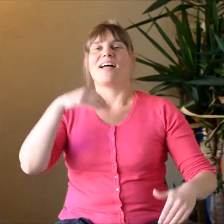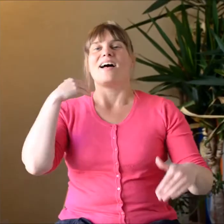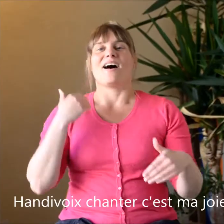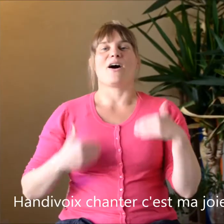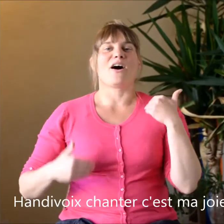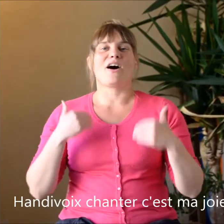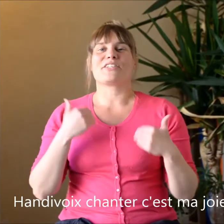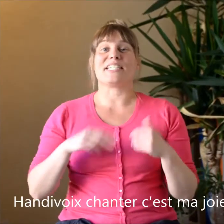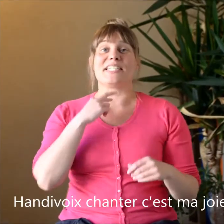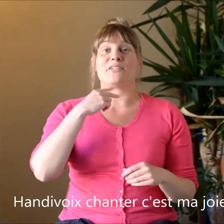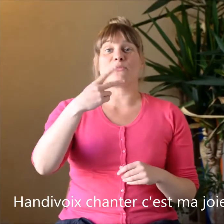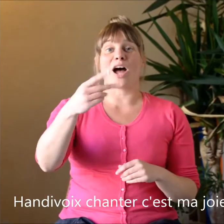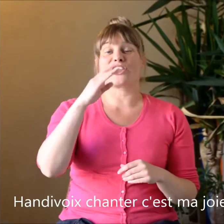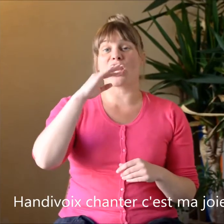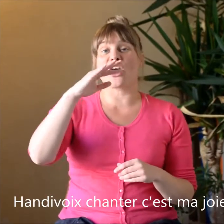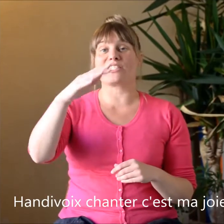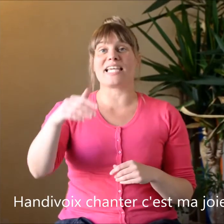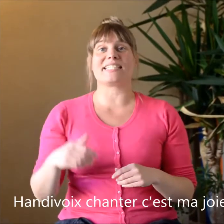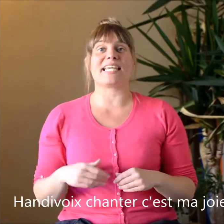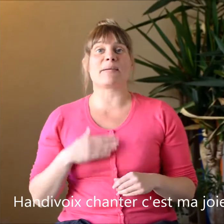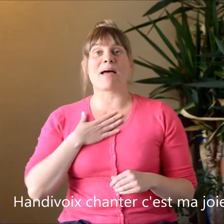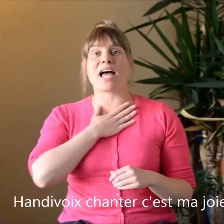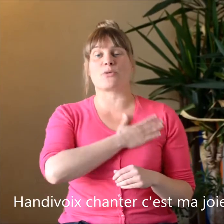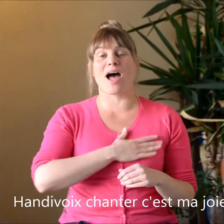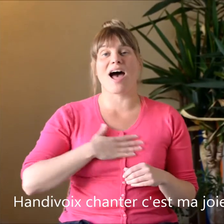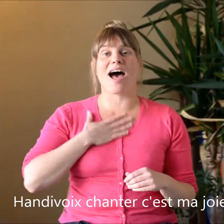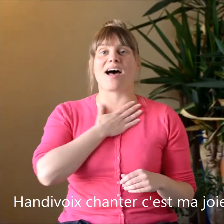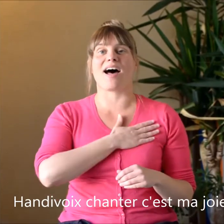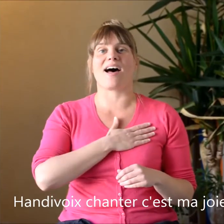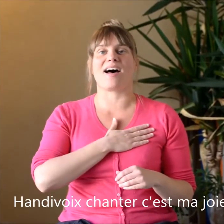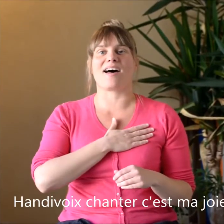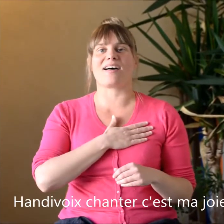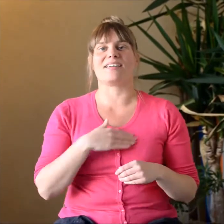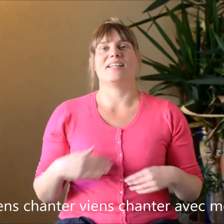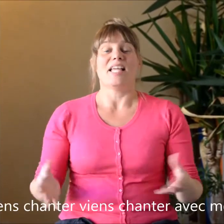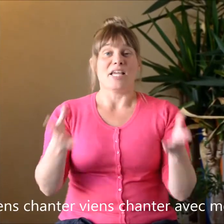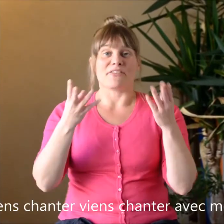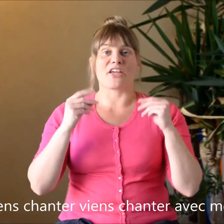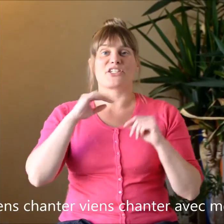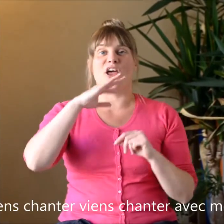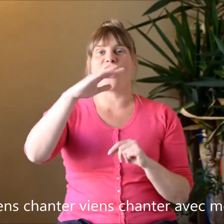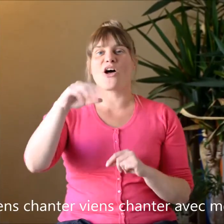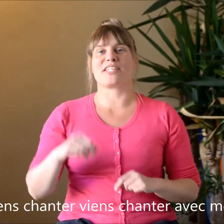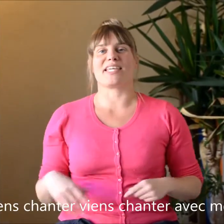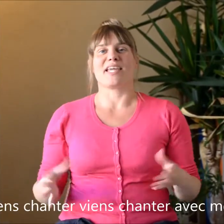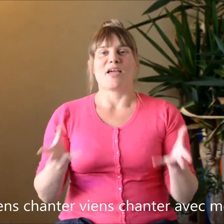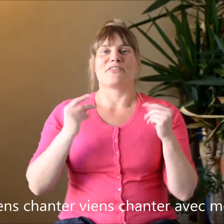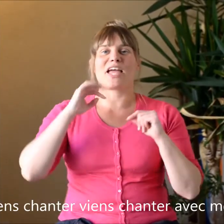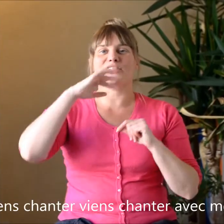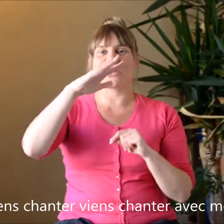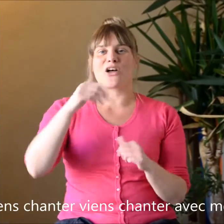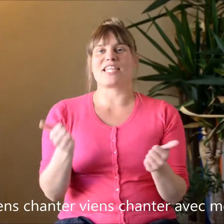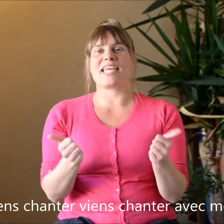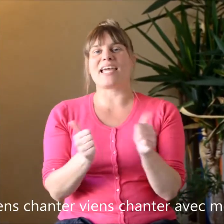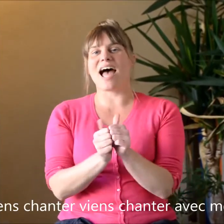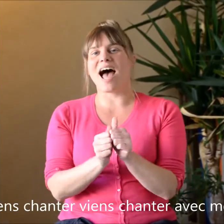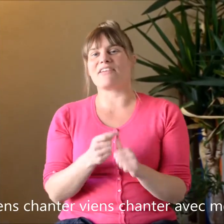En dix voix, chanter c'est ma joie Viens chanter, viens chanter avec